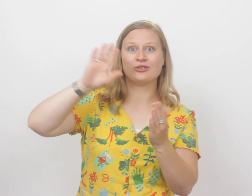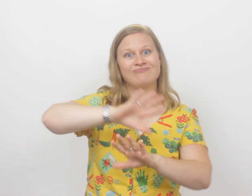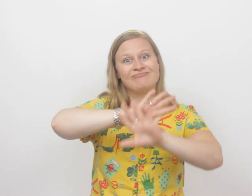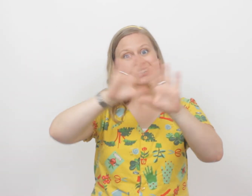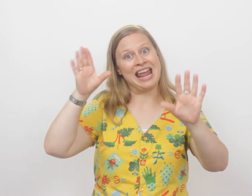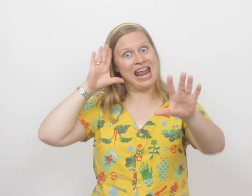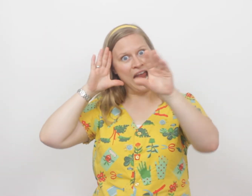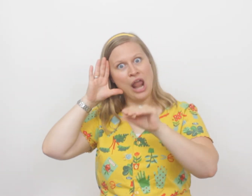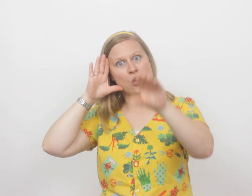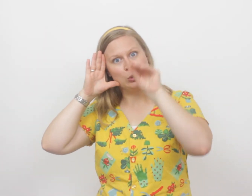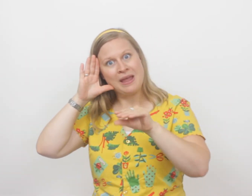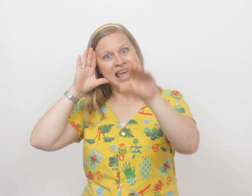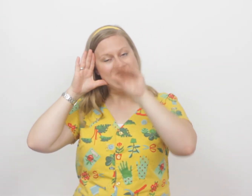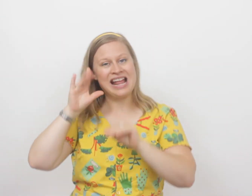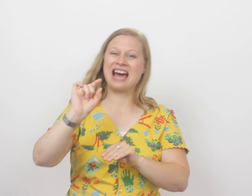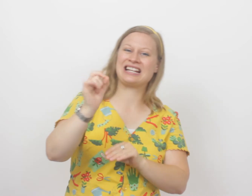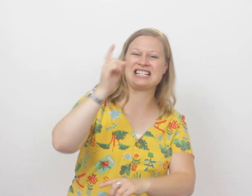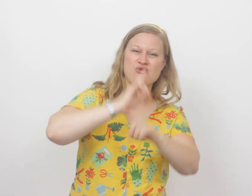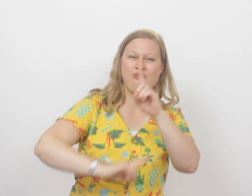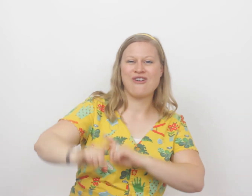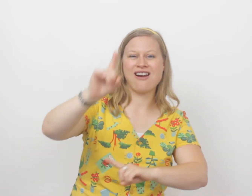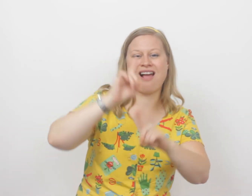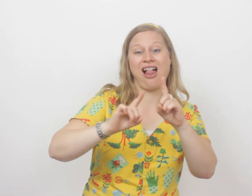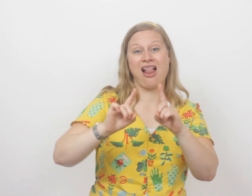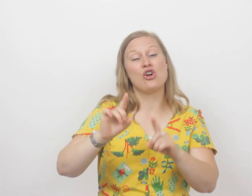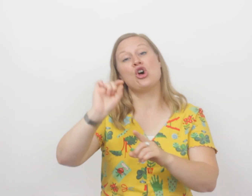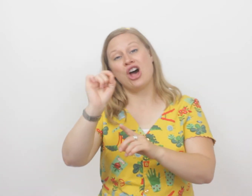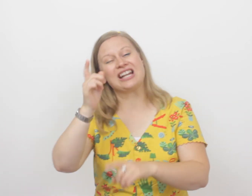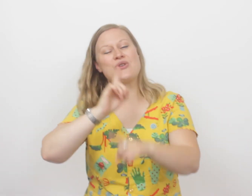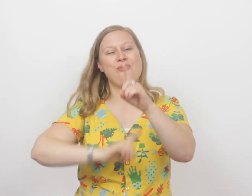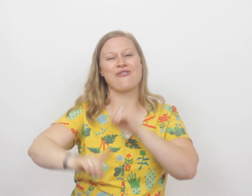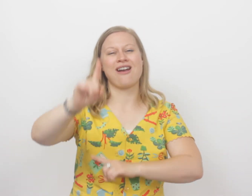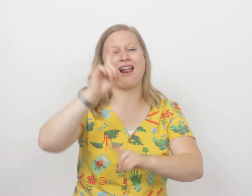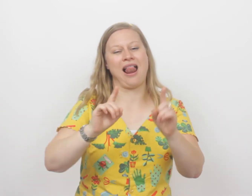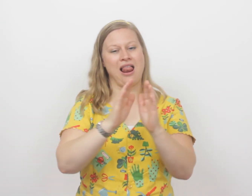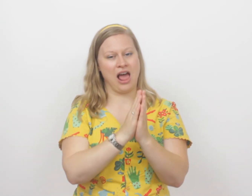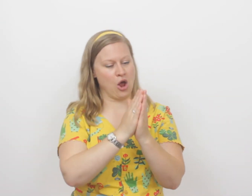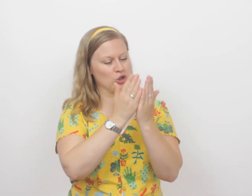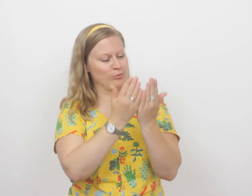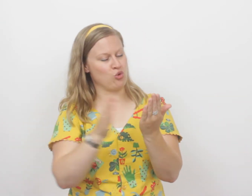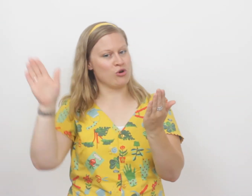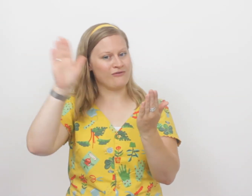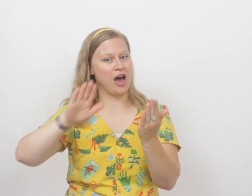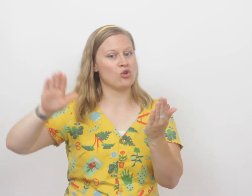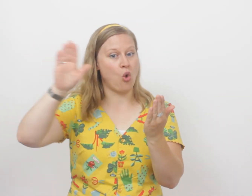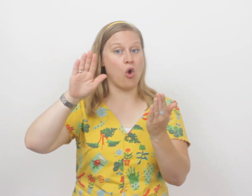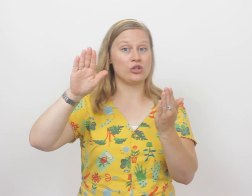Hey luister mee naar een nieuw verhaal uit het boek van God.